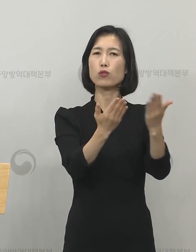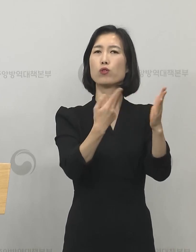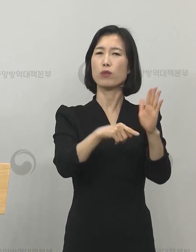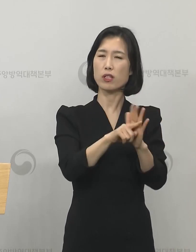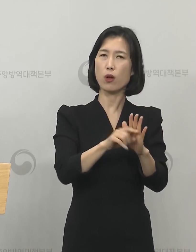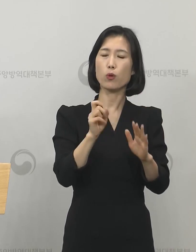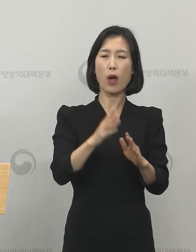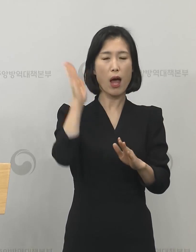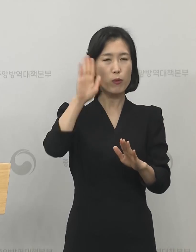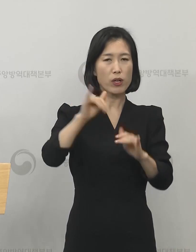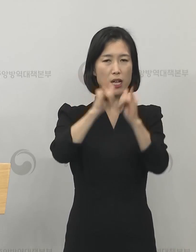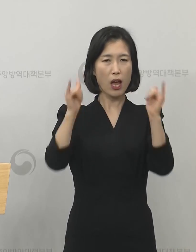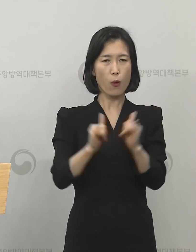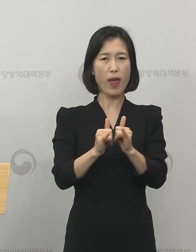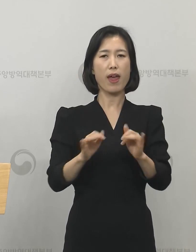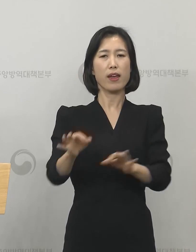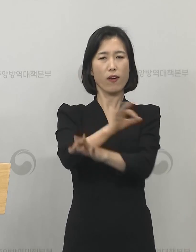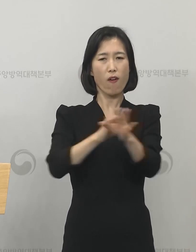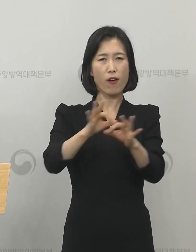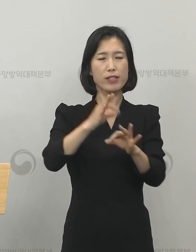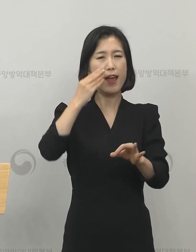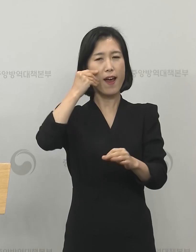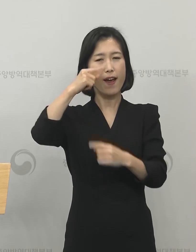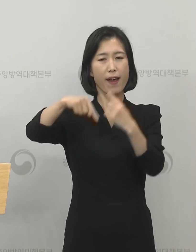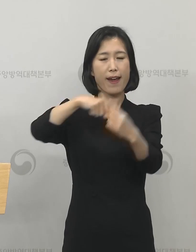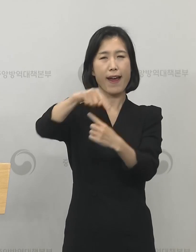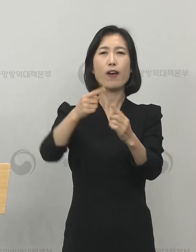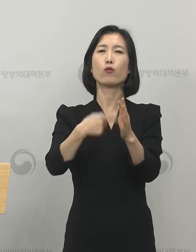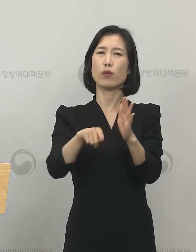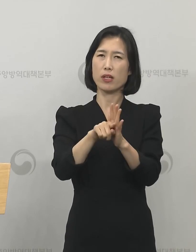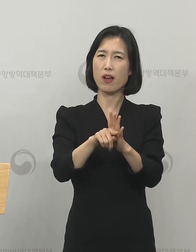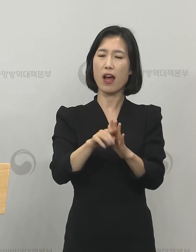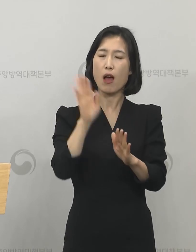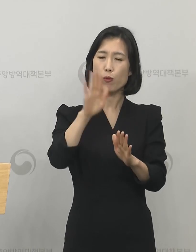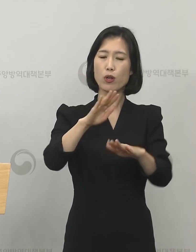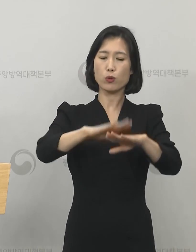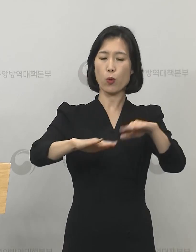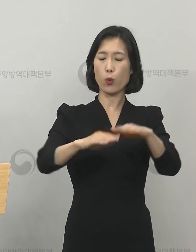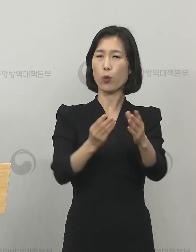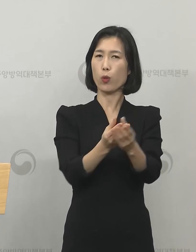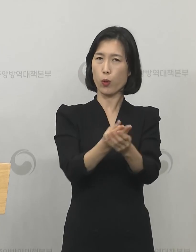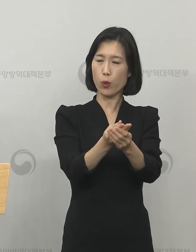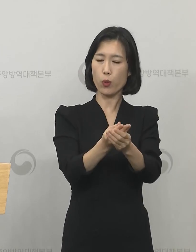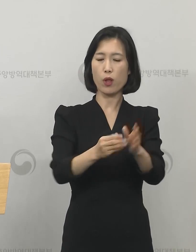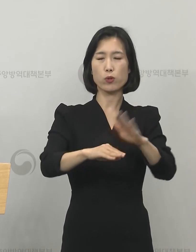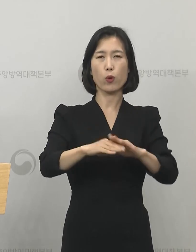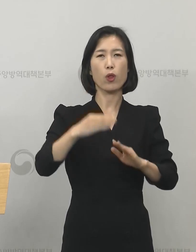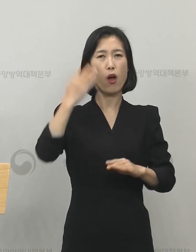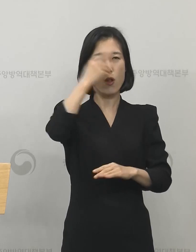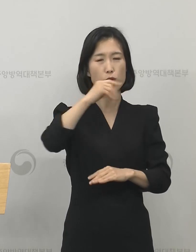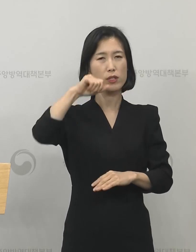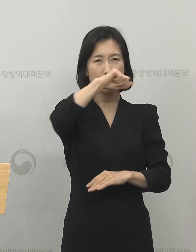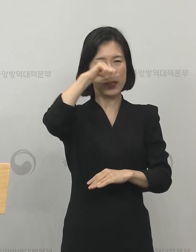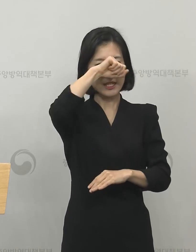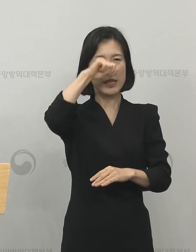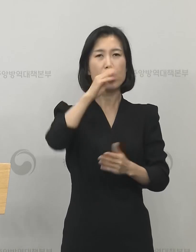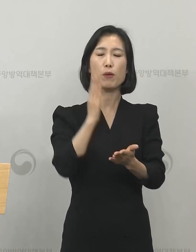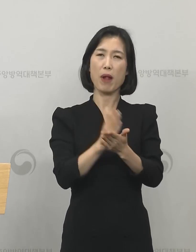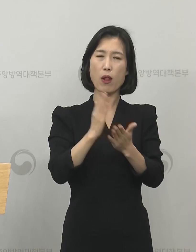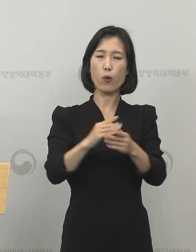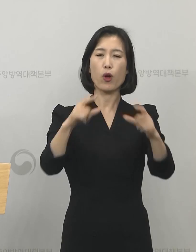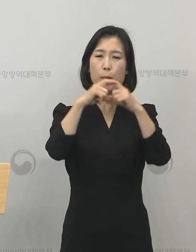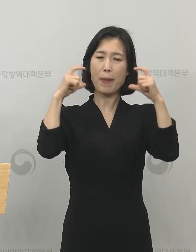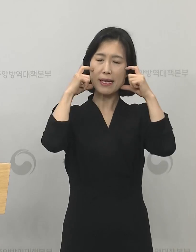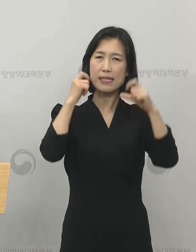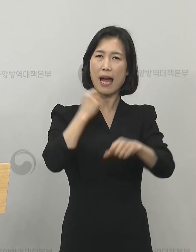경제생활을 안전하게 지속하기 위해서 손 씻기, 얼굴 만지지 않기, 악수하지 않기, 마스크 착용